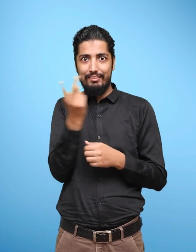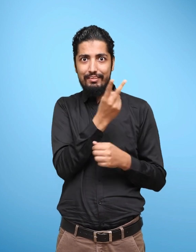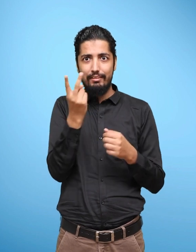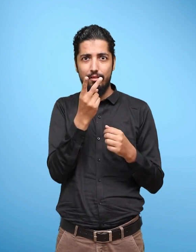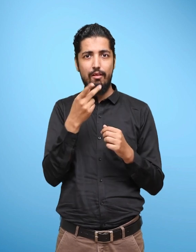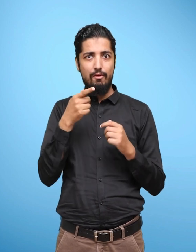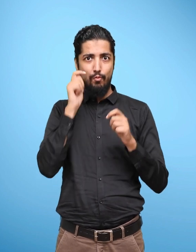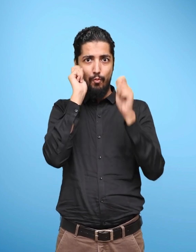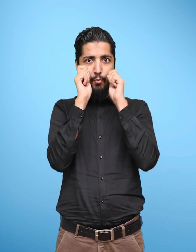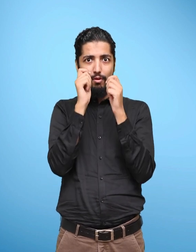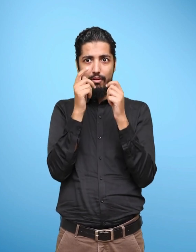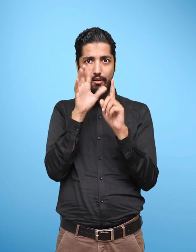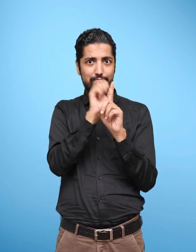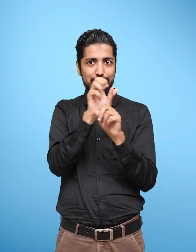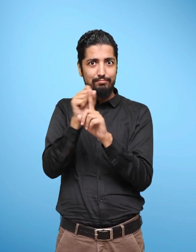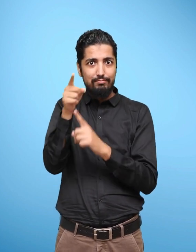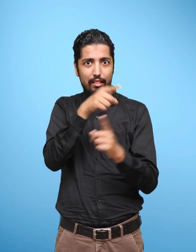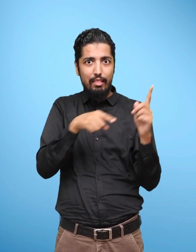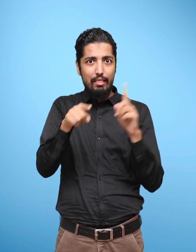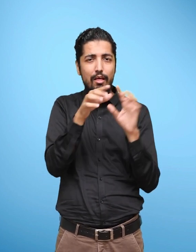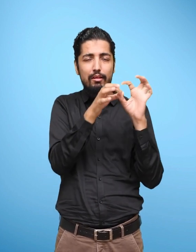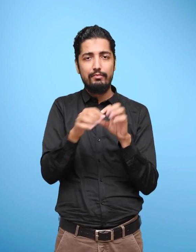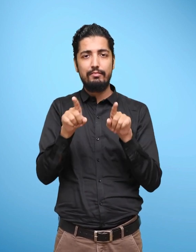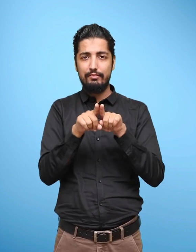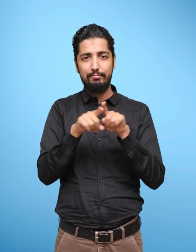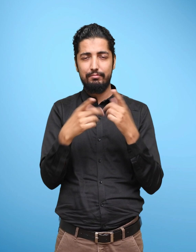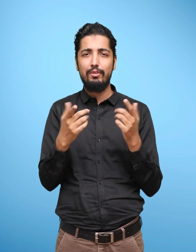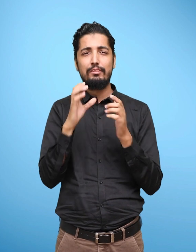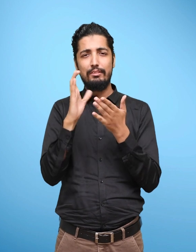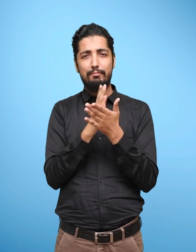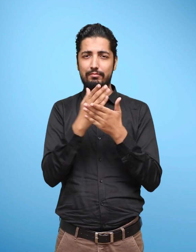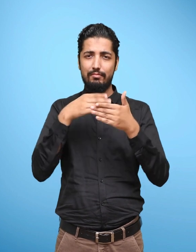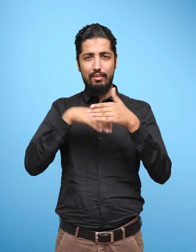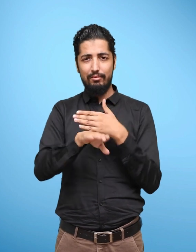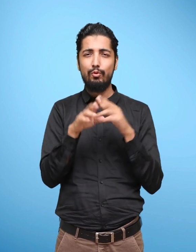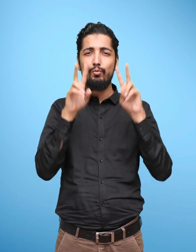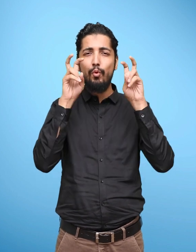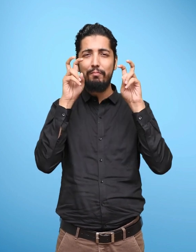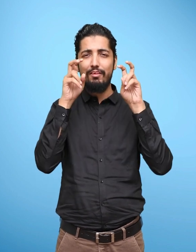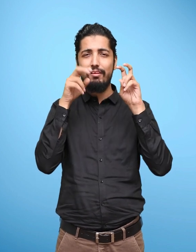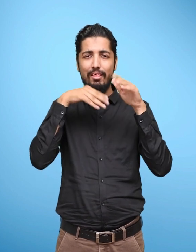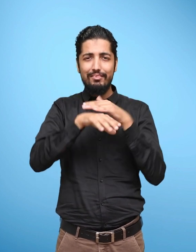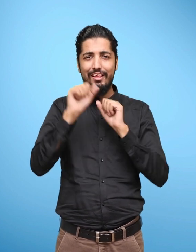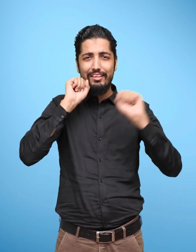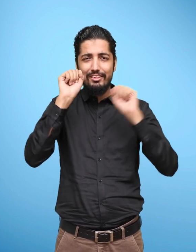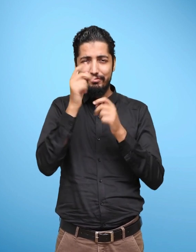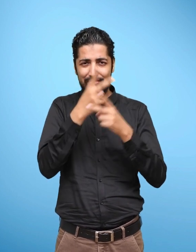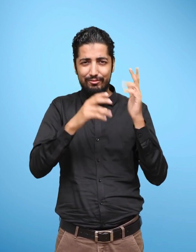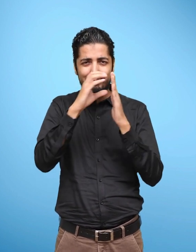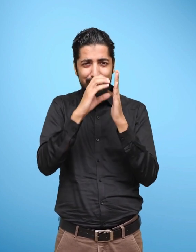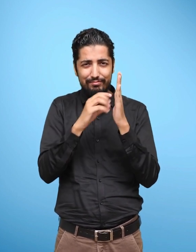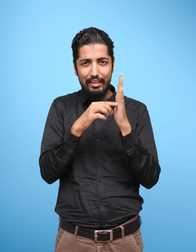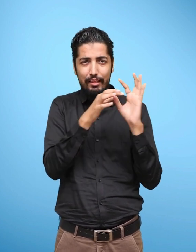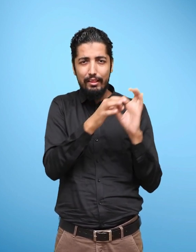of characters. A lot of exercises related to phonological awareness have been introduced at